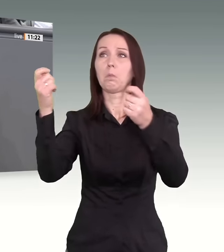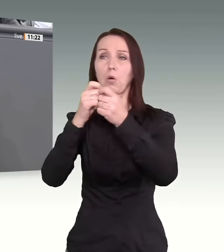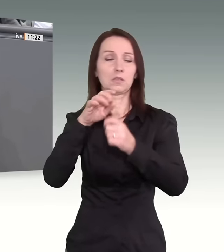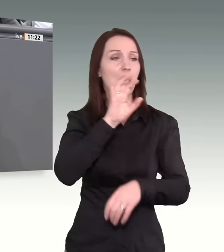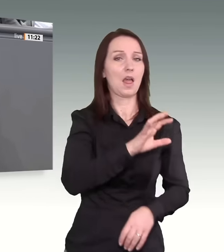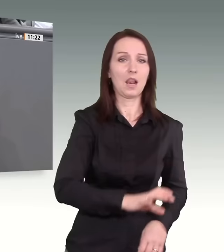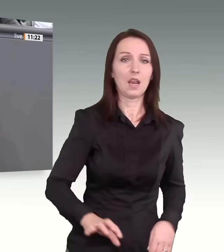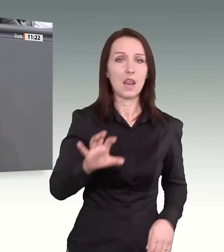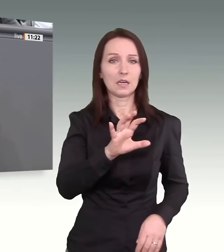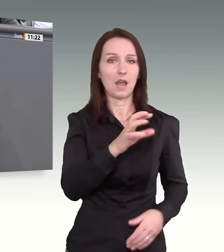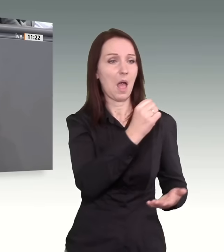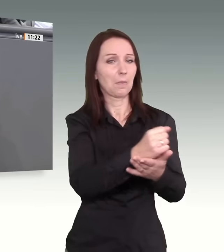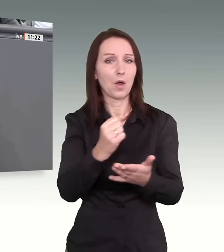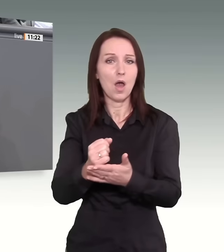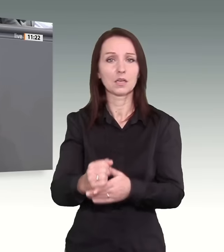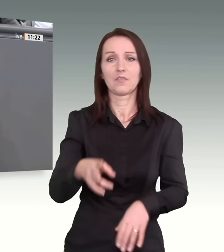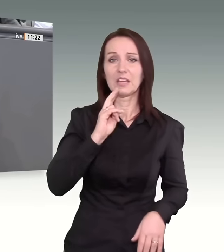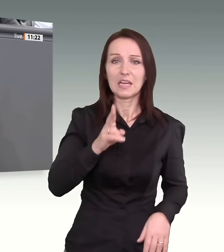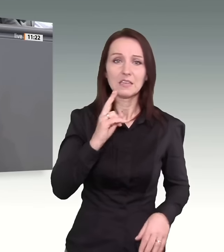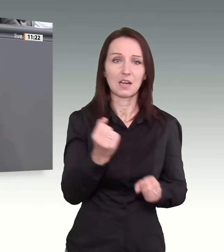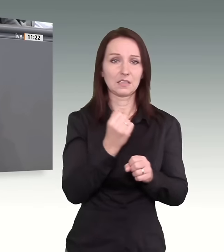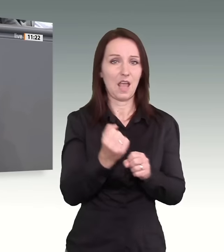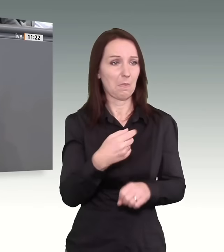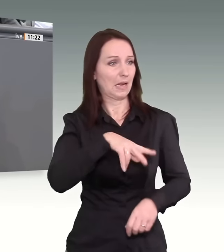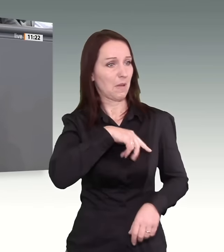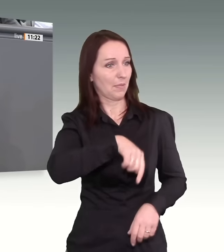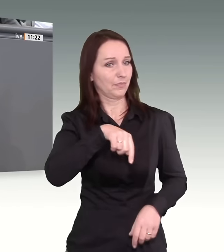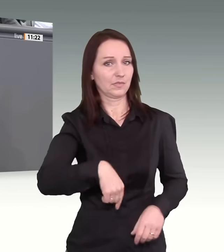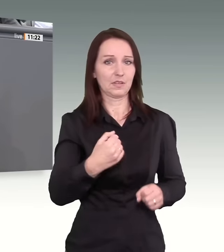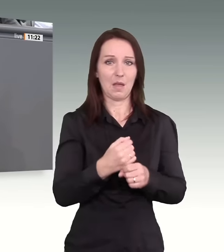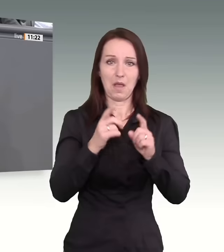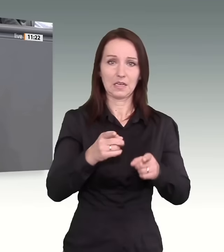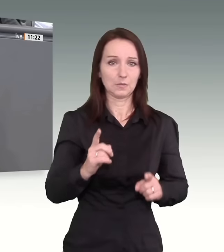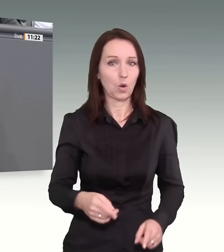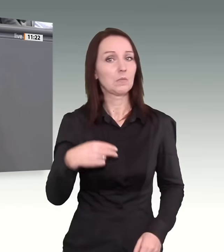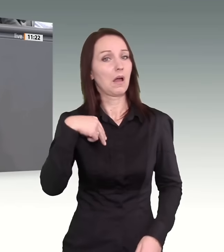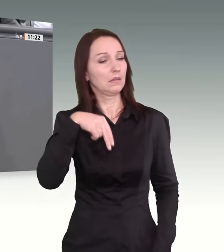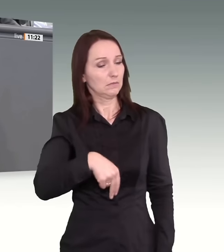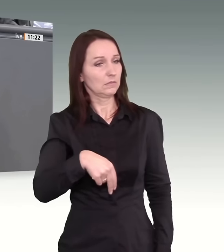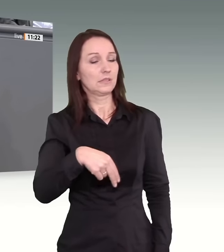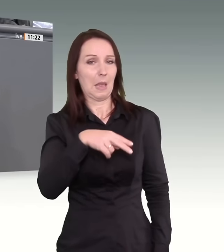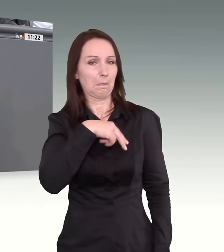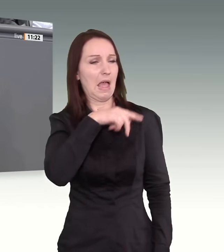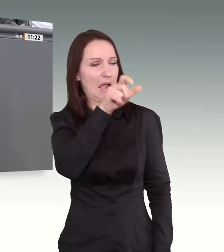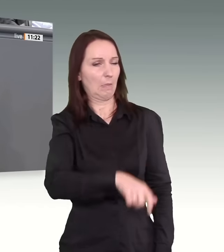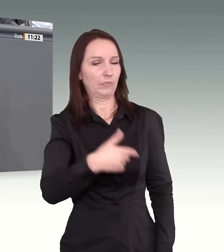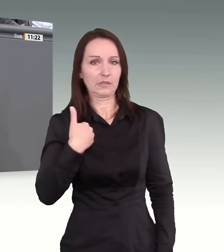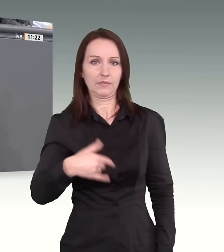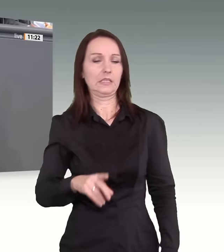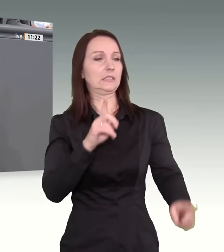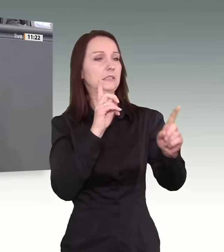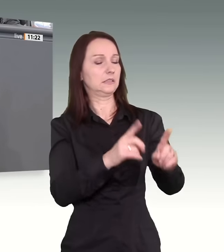Arbeit, die unsere Beamtinnen und Beamten in diesem Land zu leisten haben. Und ich stand dann da mit großen Augen vor diesem Beamten